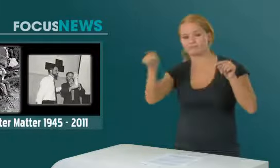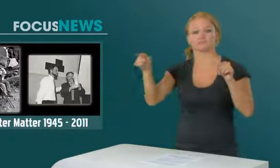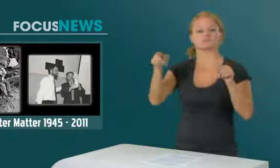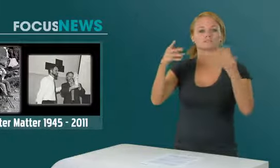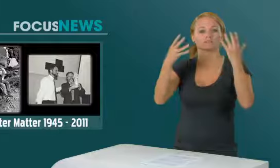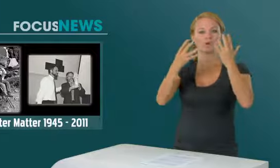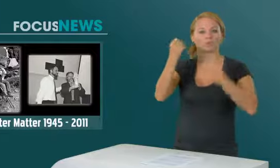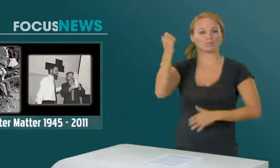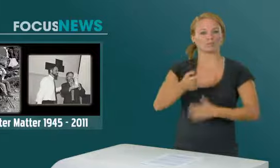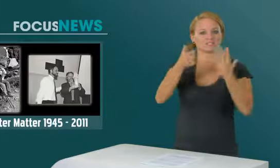Amt.